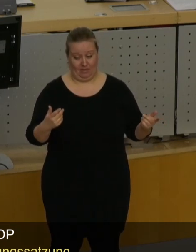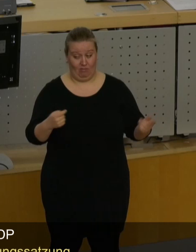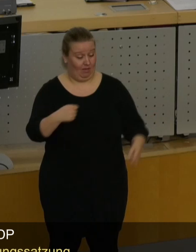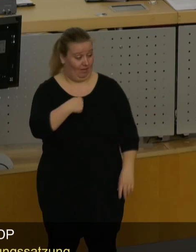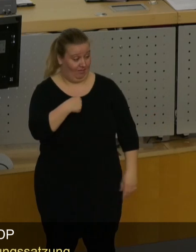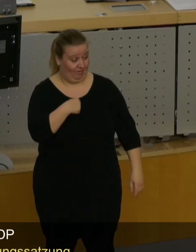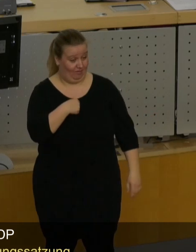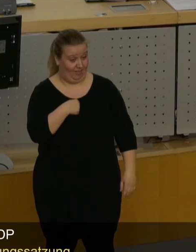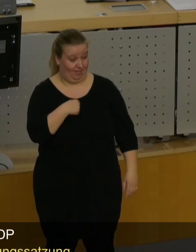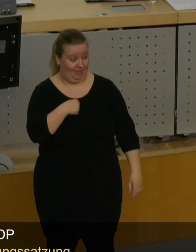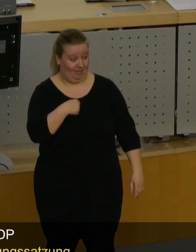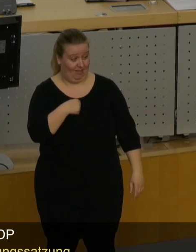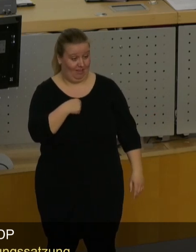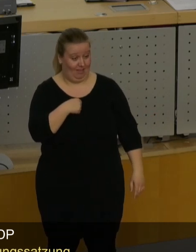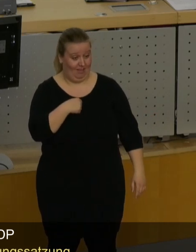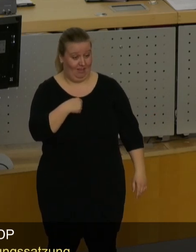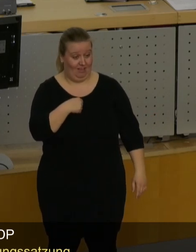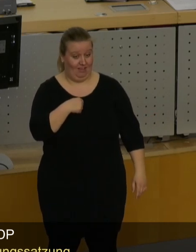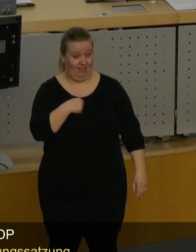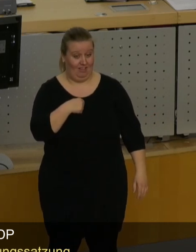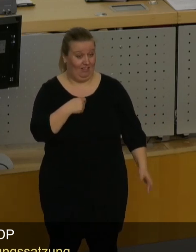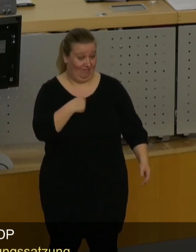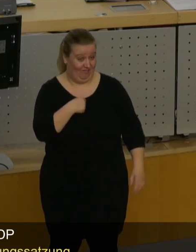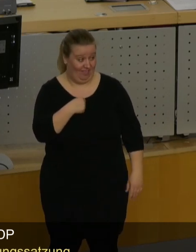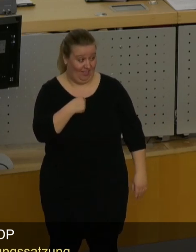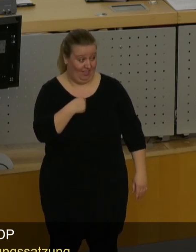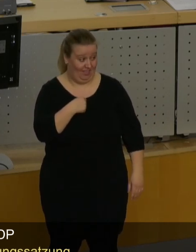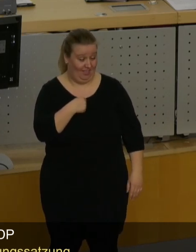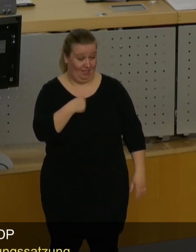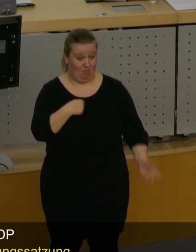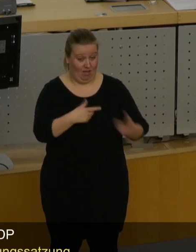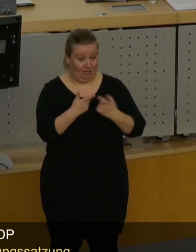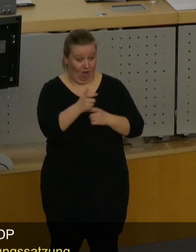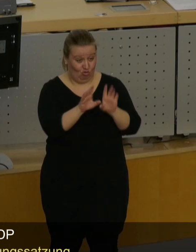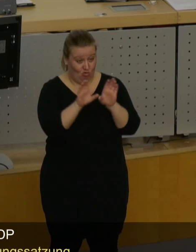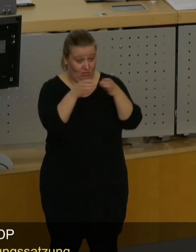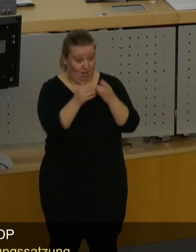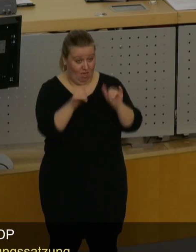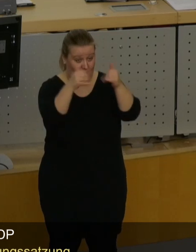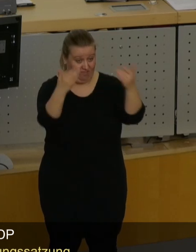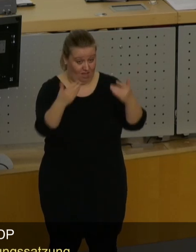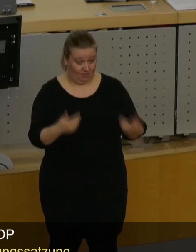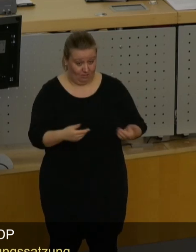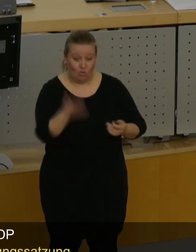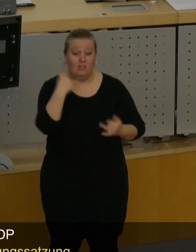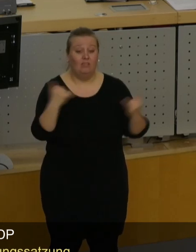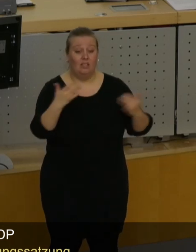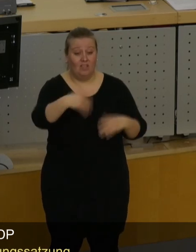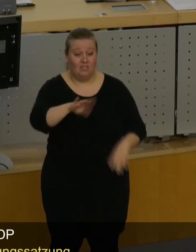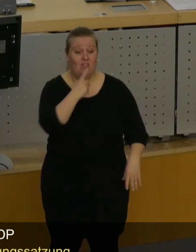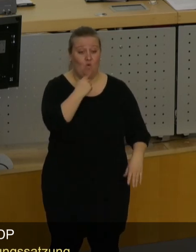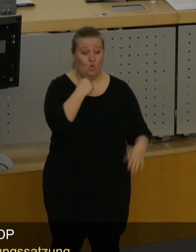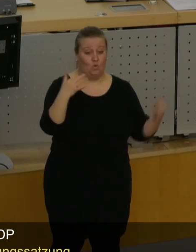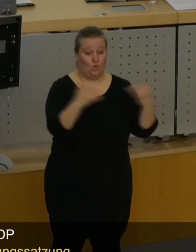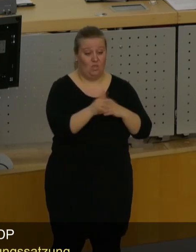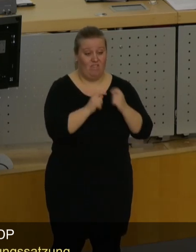Seite, was haben wir bei den Ausschüssen erlebt, Herr Ligthi, wie war es denn, wenn Rot-Rot